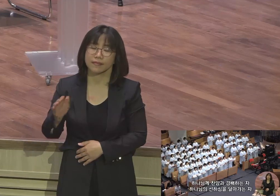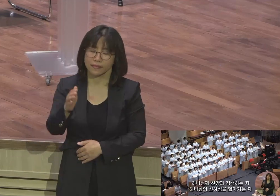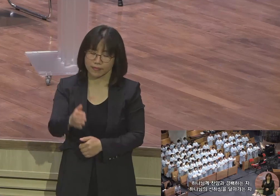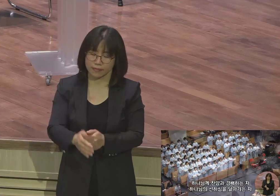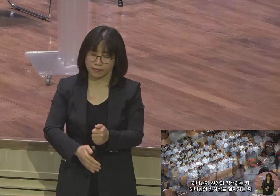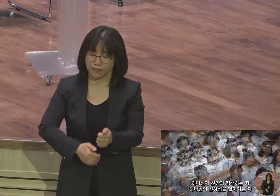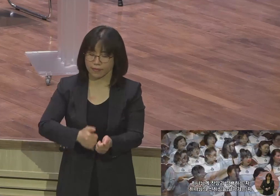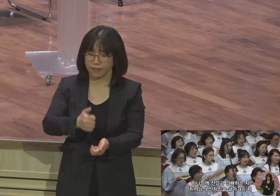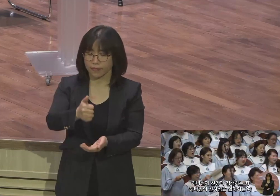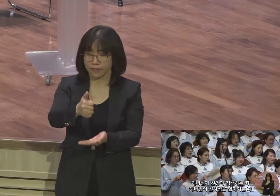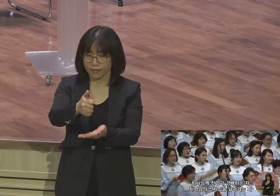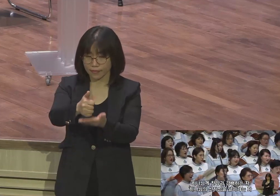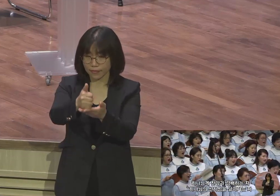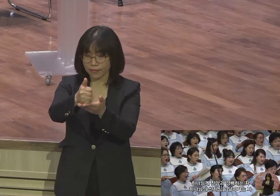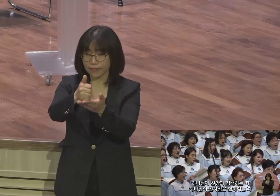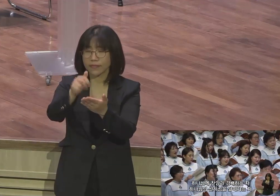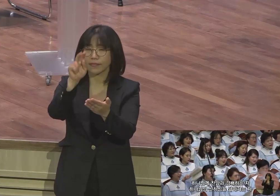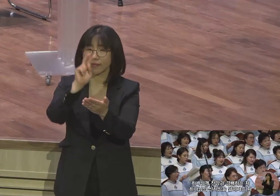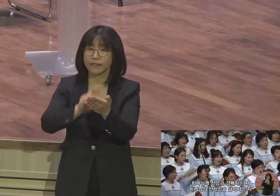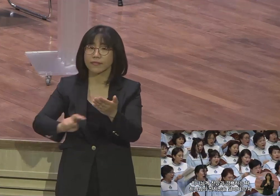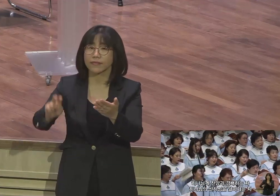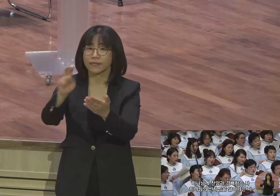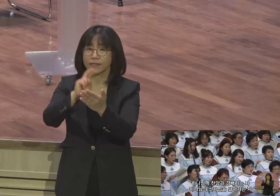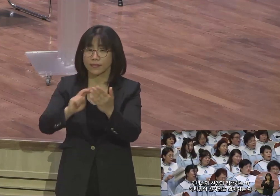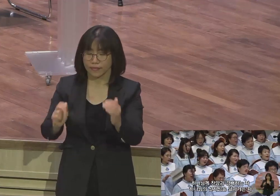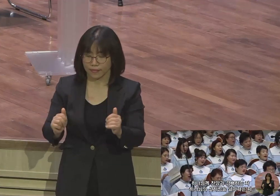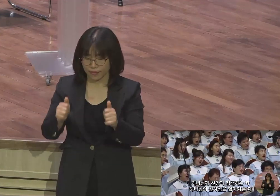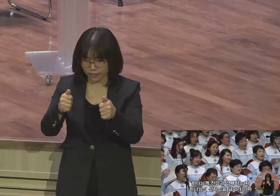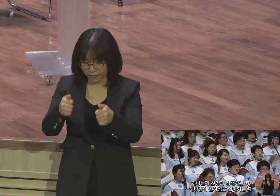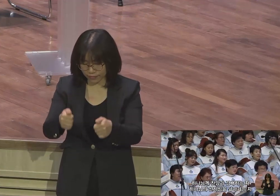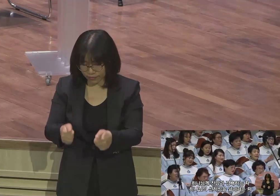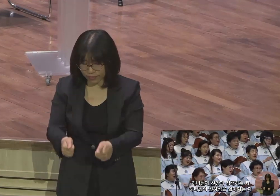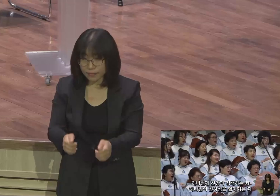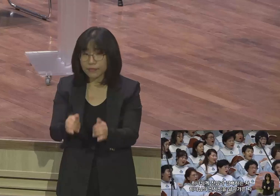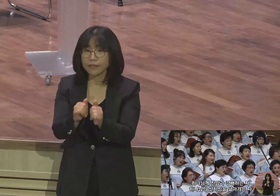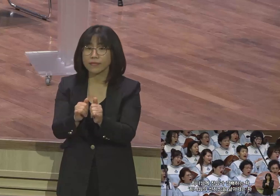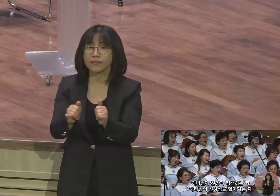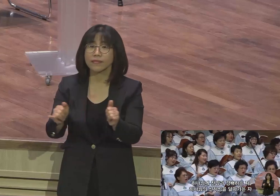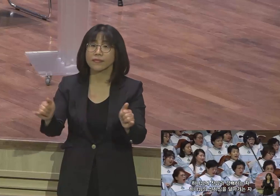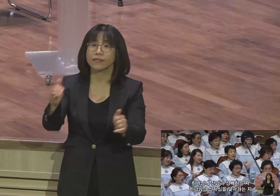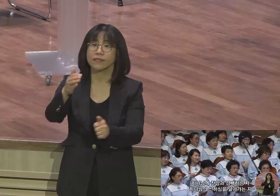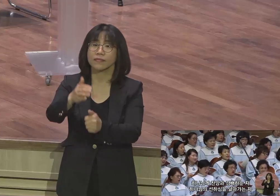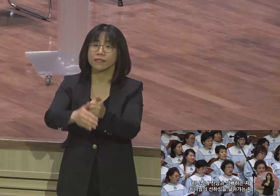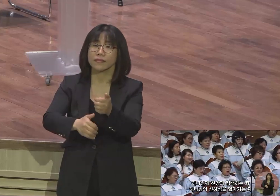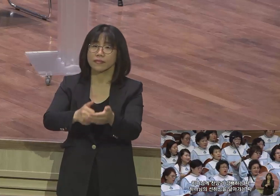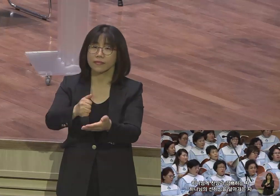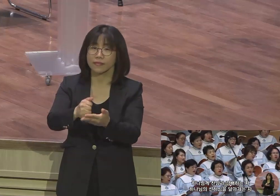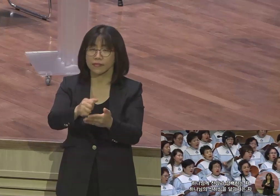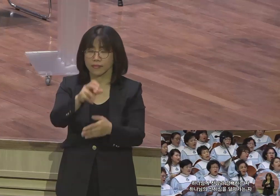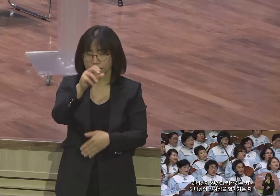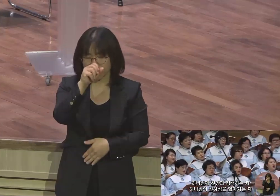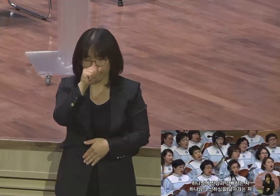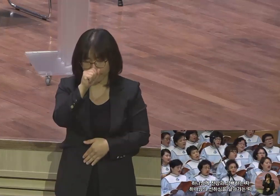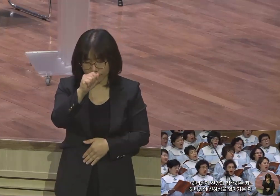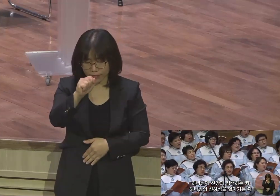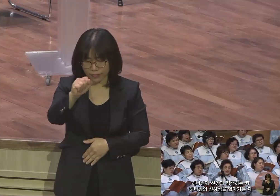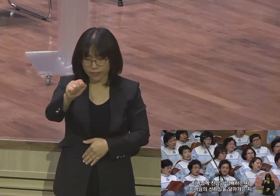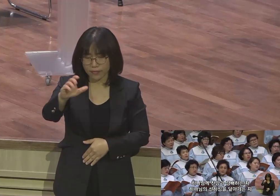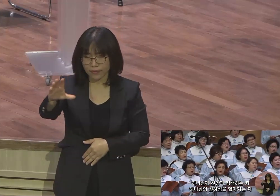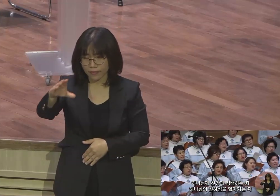하나님께 찬양과 경배하는 자 하나님의 선하심을